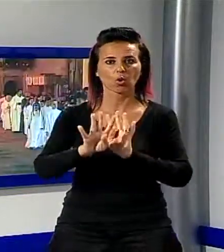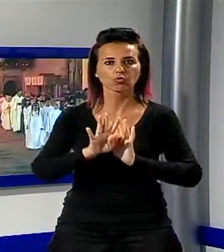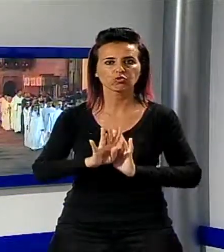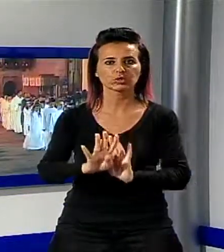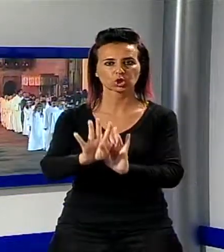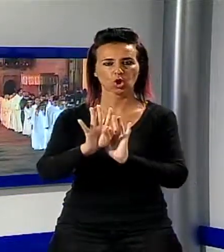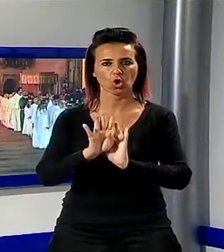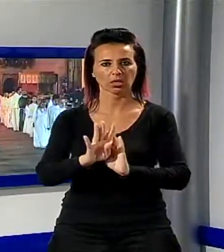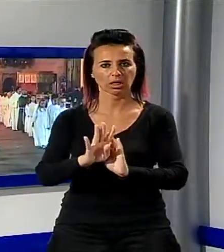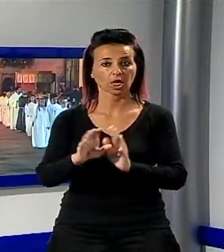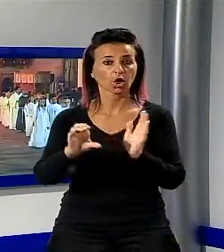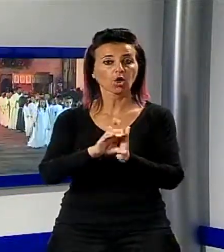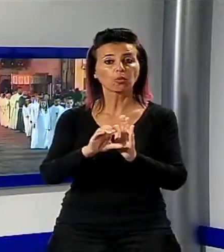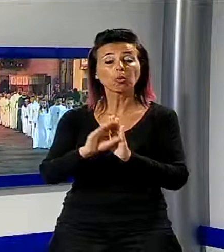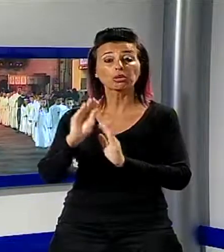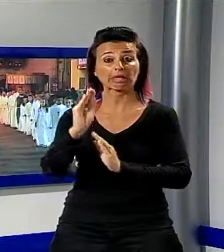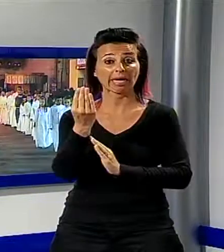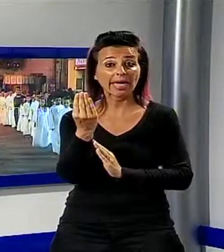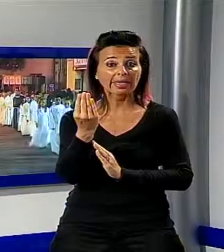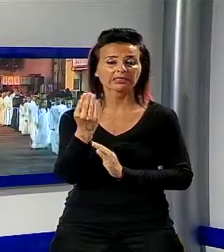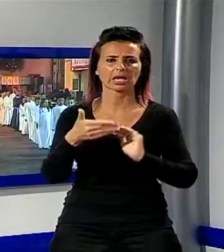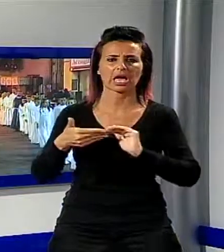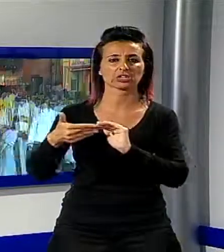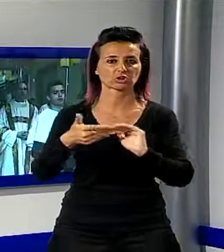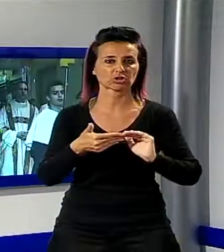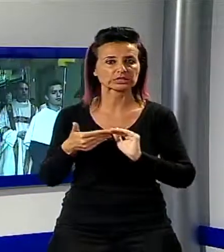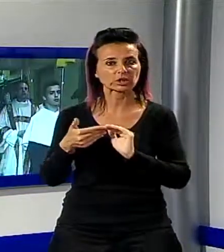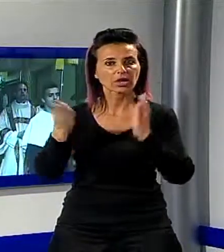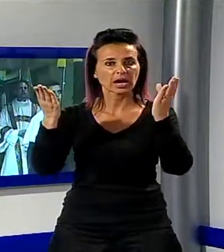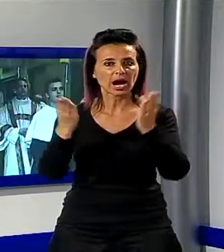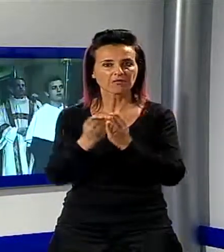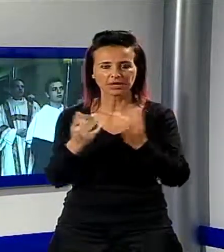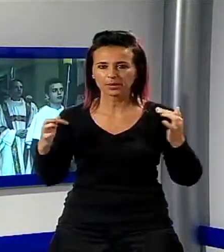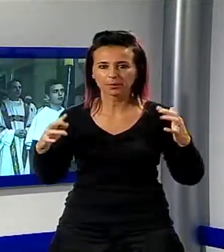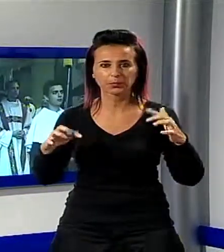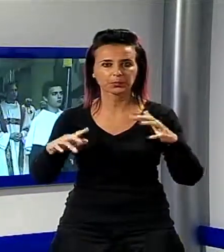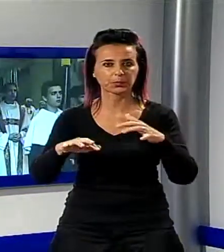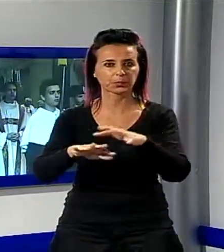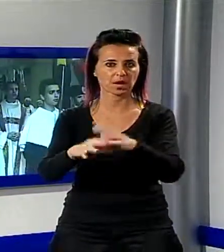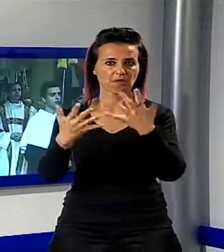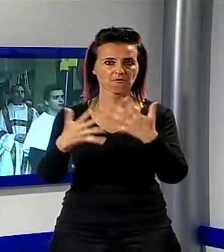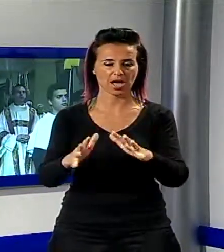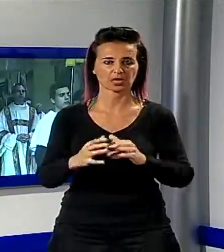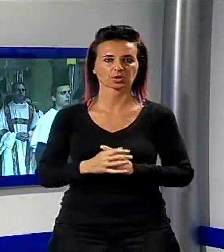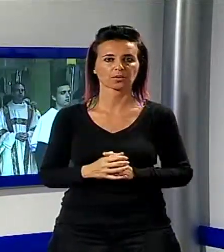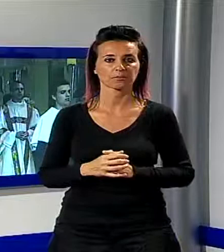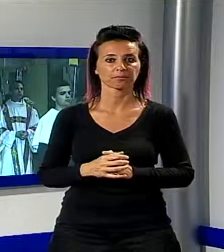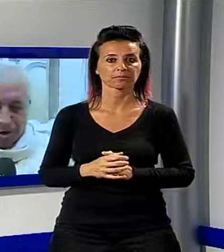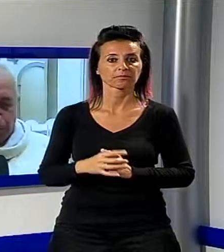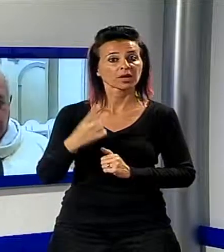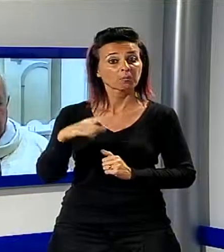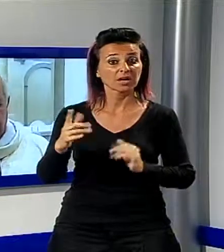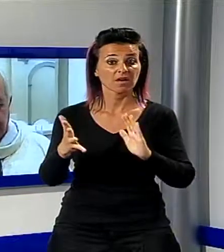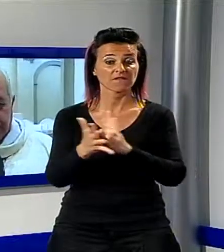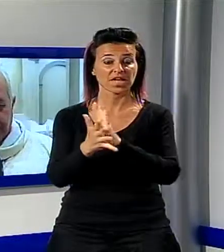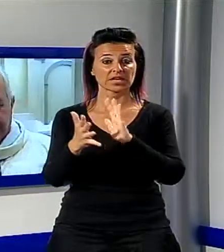partecipazione dei comuni, degli enti, delle associazioni della Garfagnana e della provincia. È chiamata la festa dell'ottava